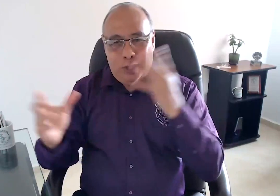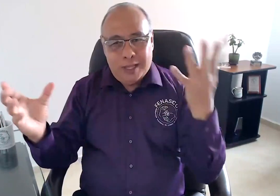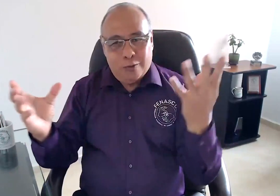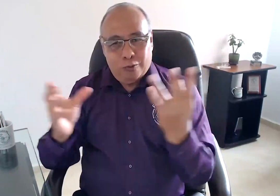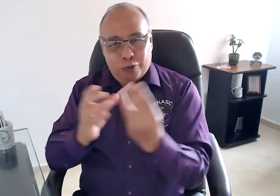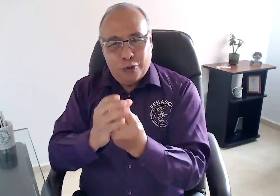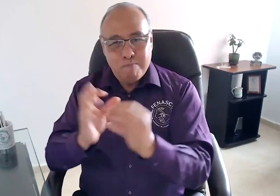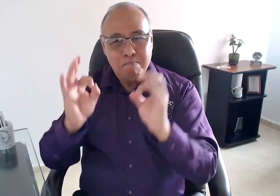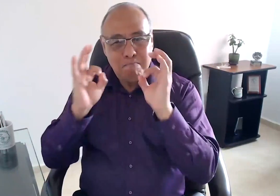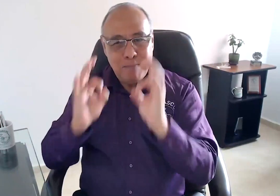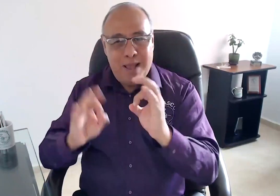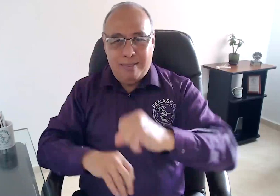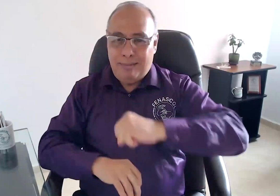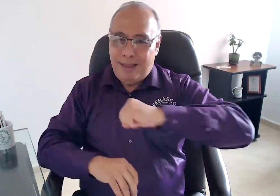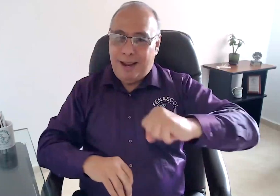porque son reconocidos sus derechos.